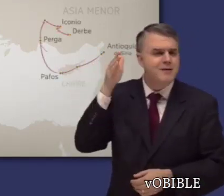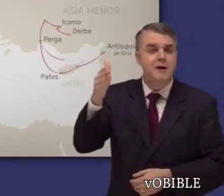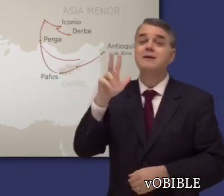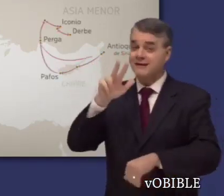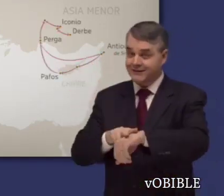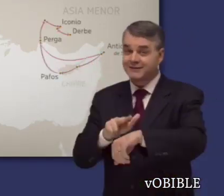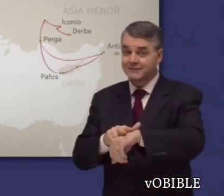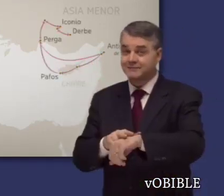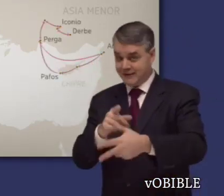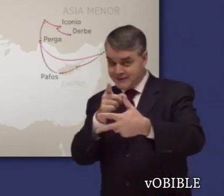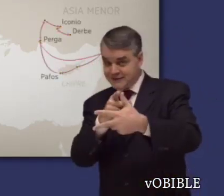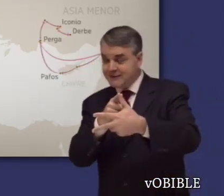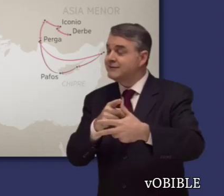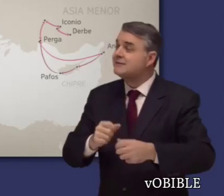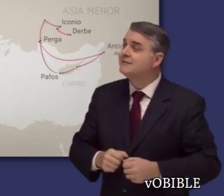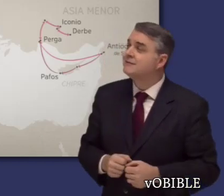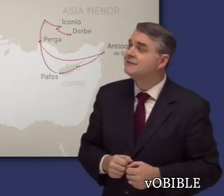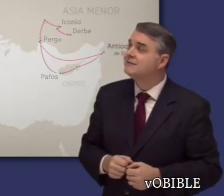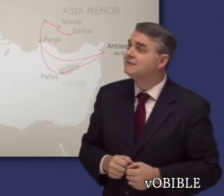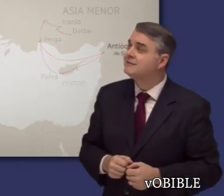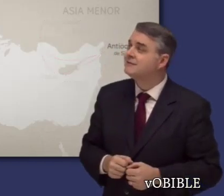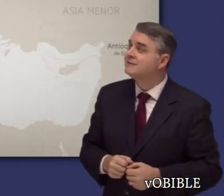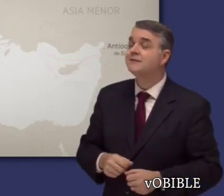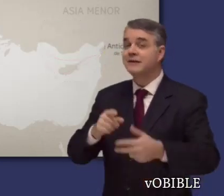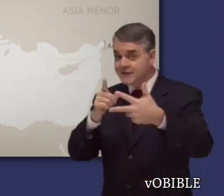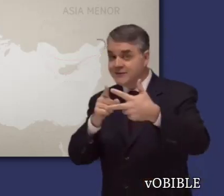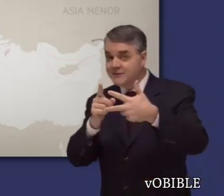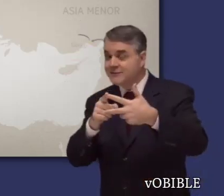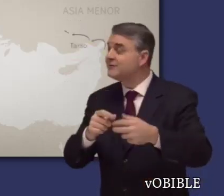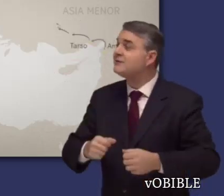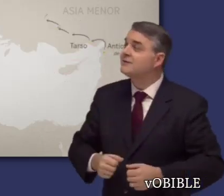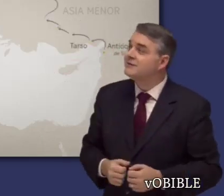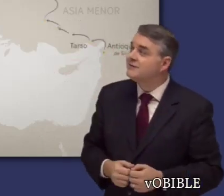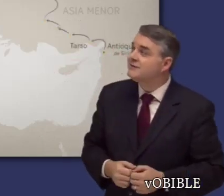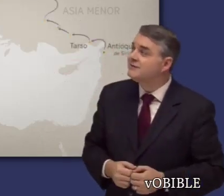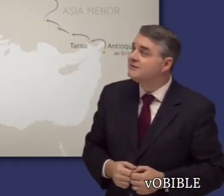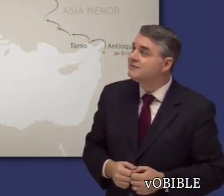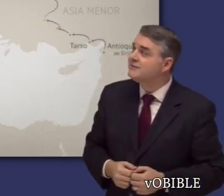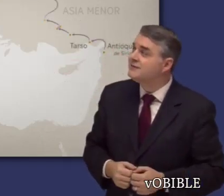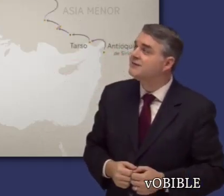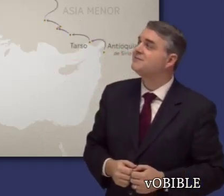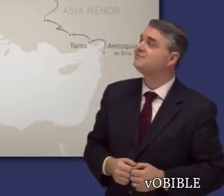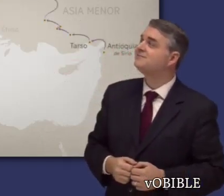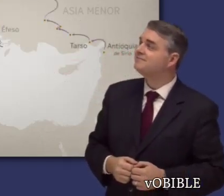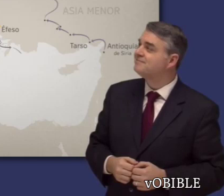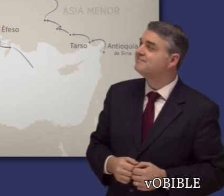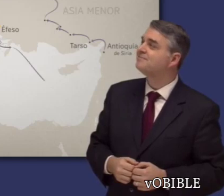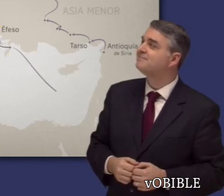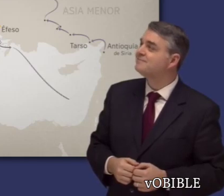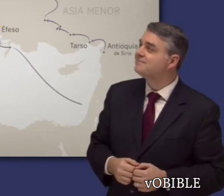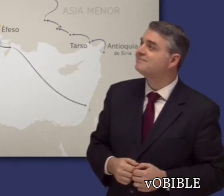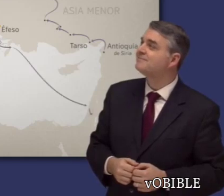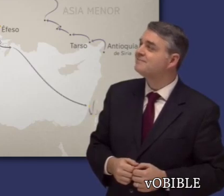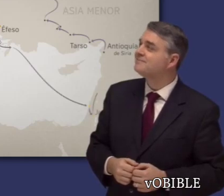visita Chipre y algunos lugares de Asia Menor. En el segundo, vuelve a Asia Menor y